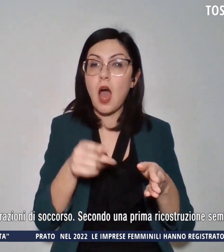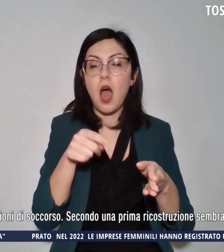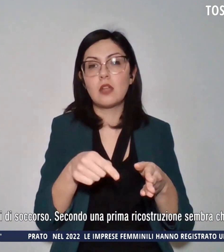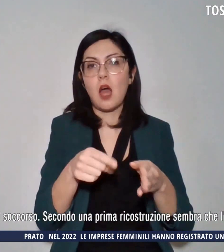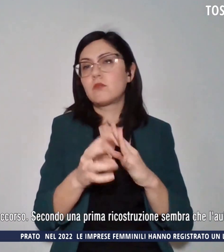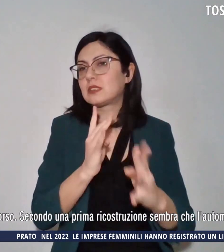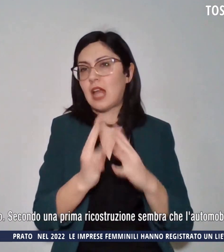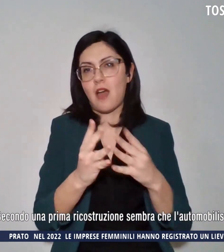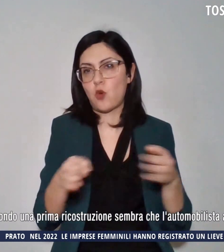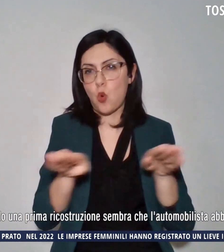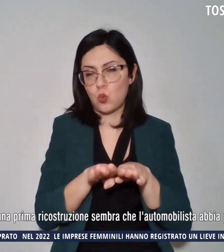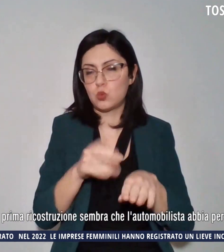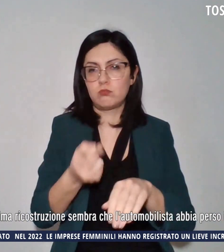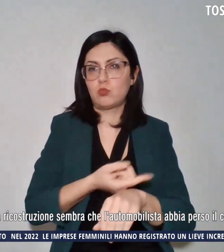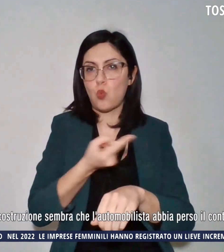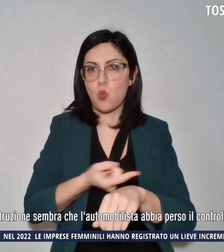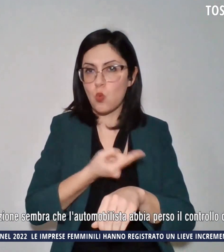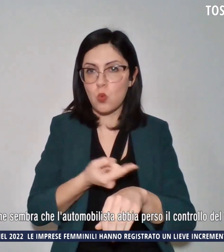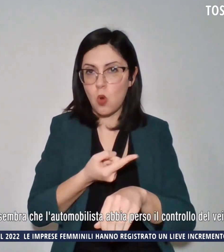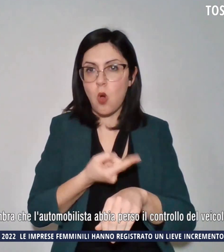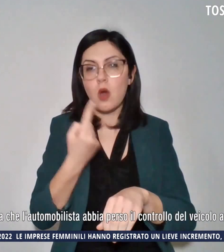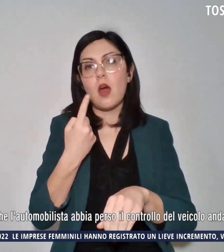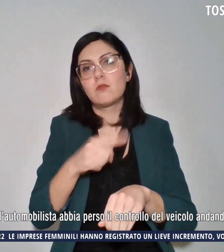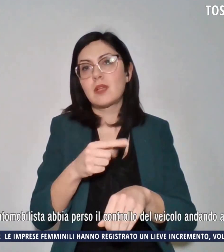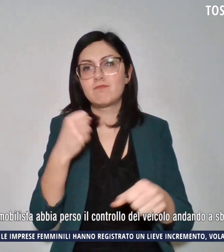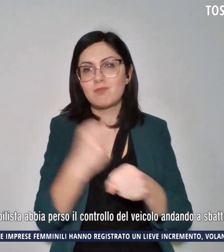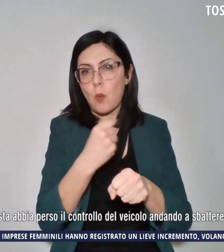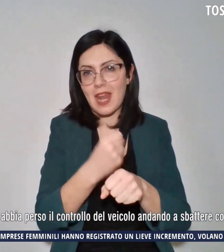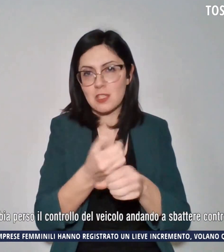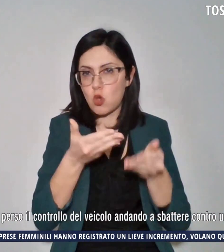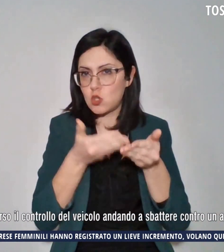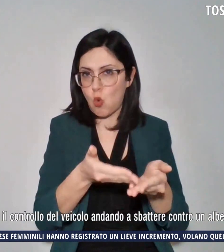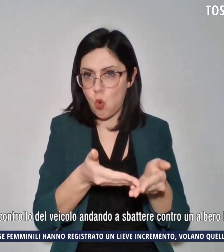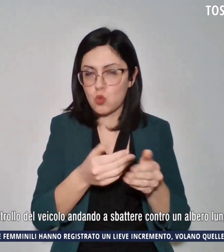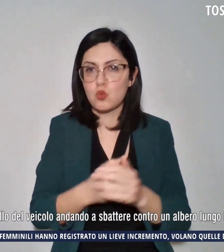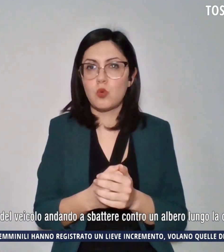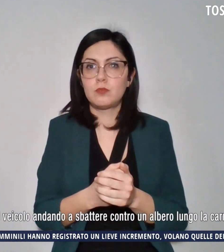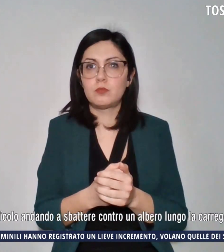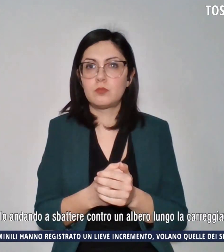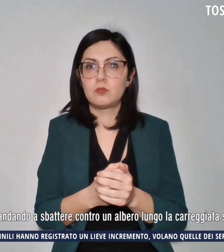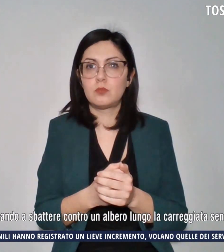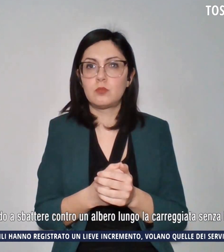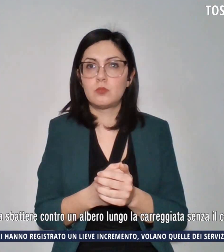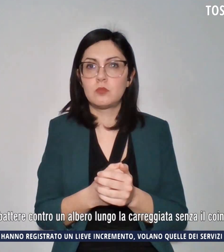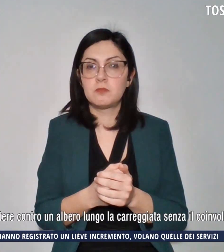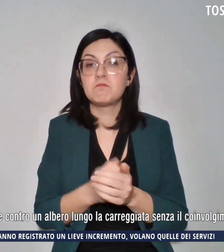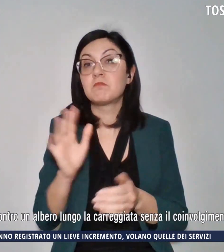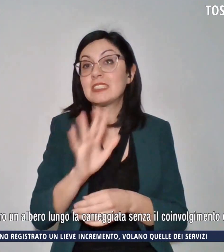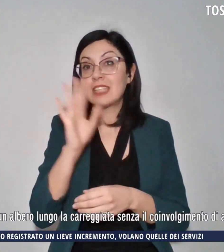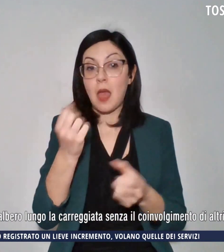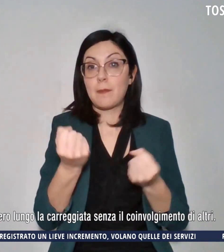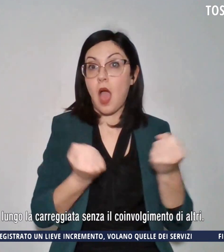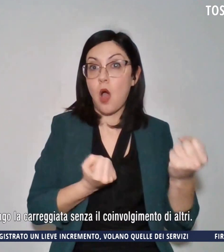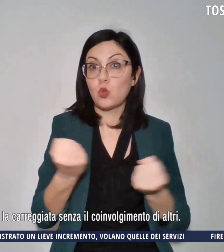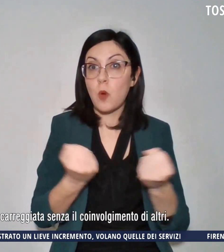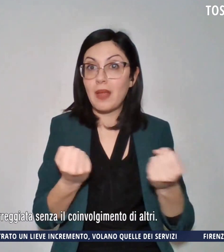oltre un'ora per permettere le operazioni di soccorso. Sembra che l'automobilista abbia perso